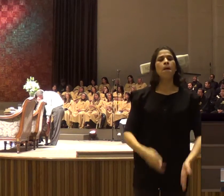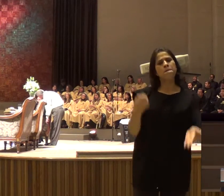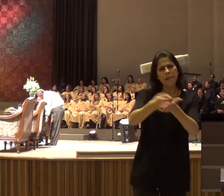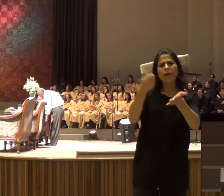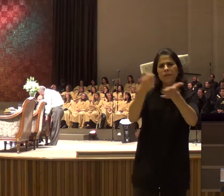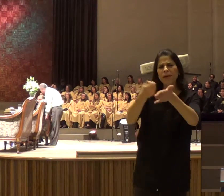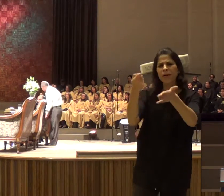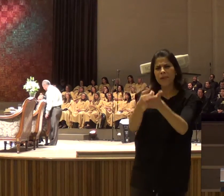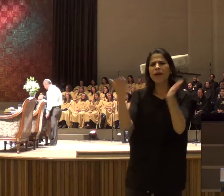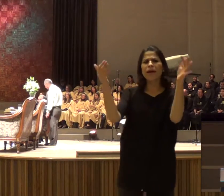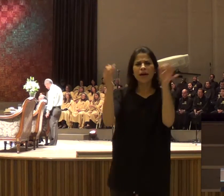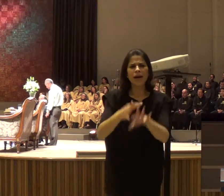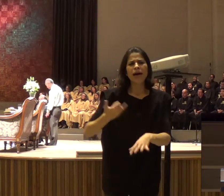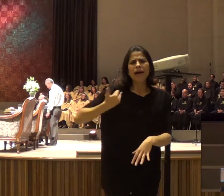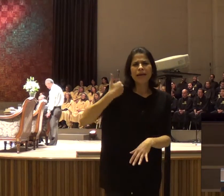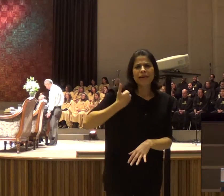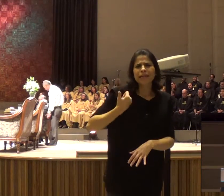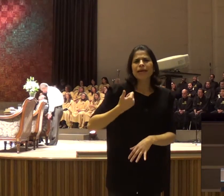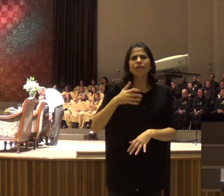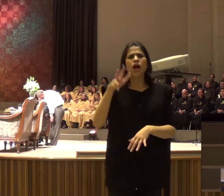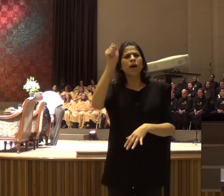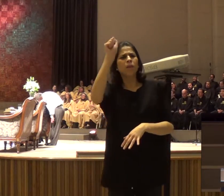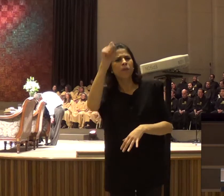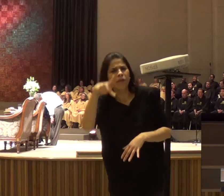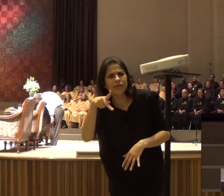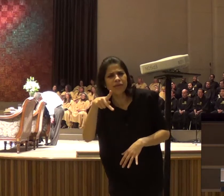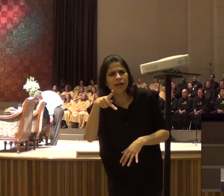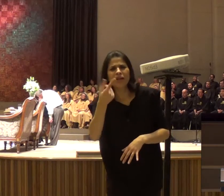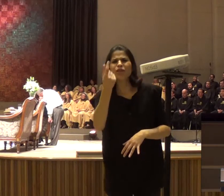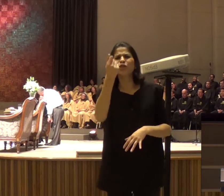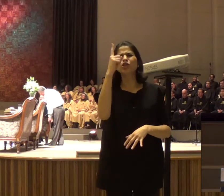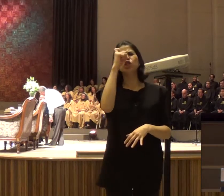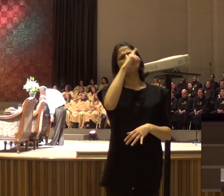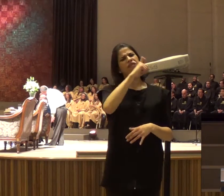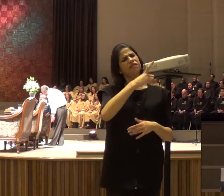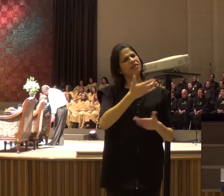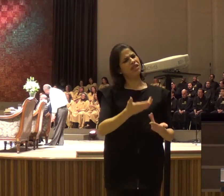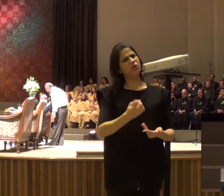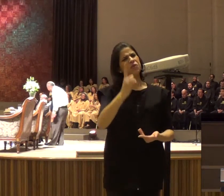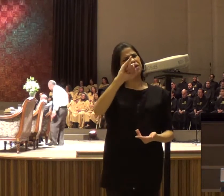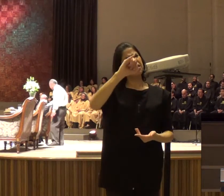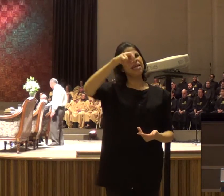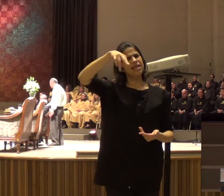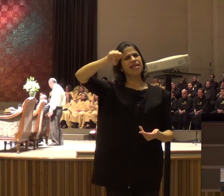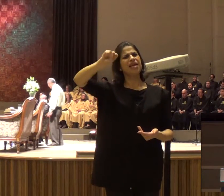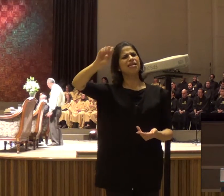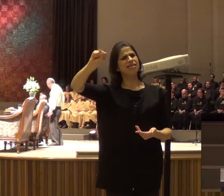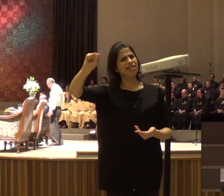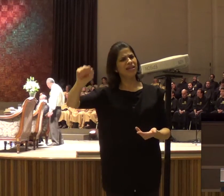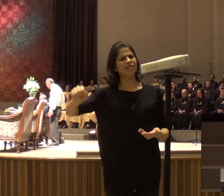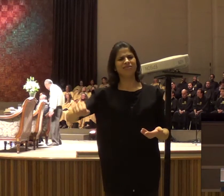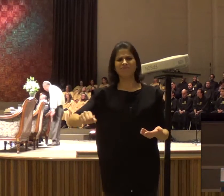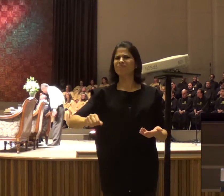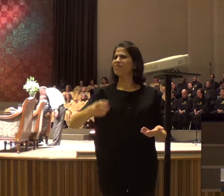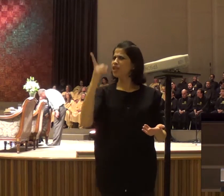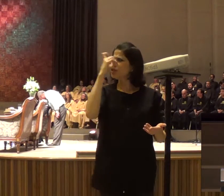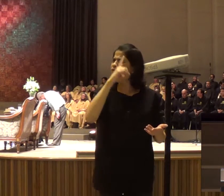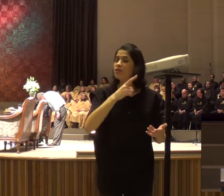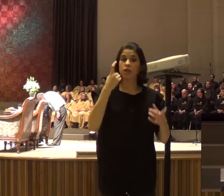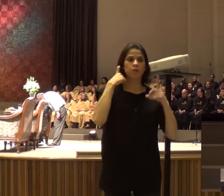chega no final, é horrível, como é que eu vou me manter, na minha velhice? tenho que vender, esse apartamento, tenho que fazer, comecei a fazer tudo